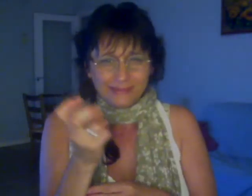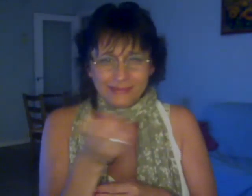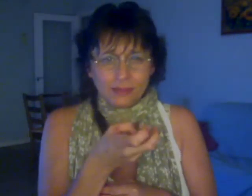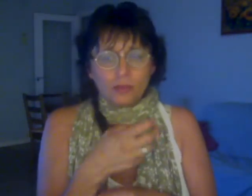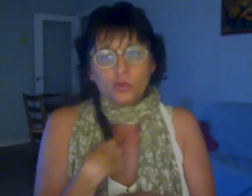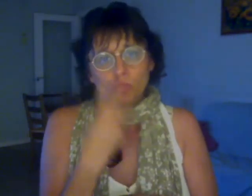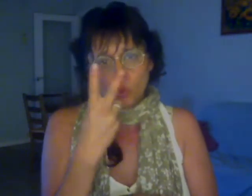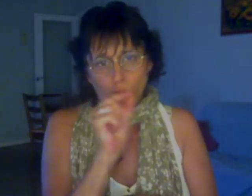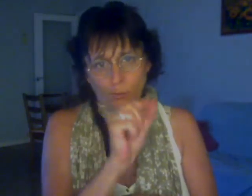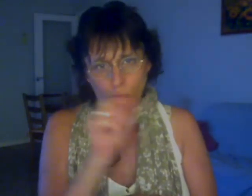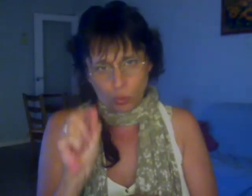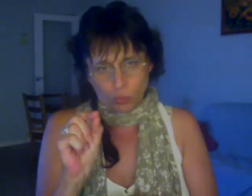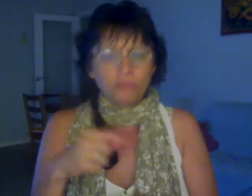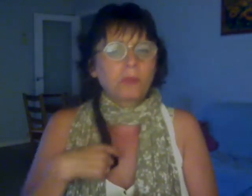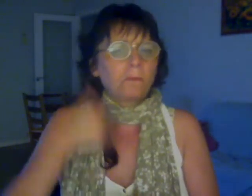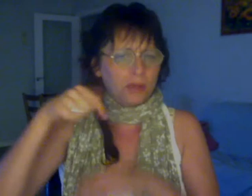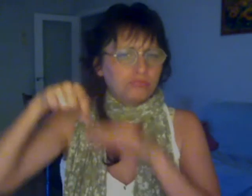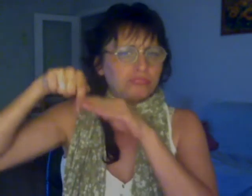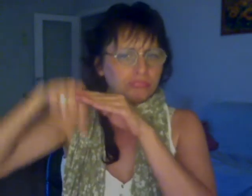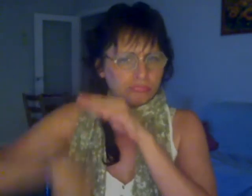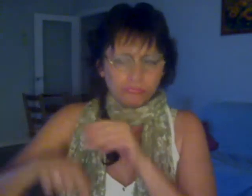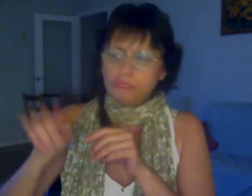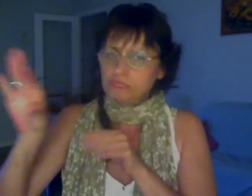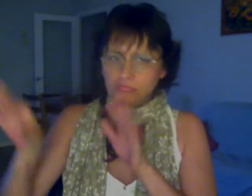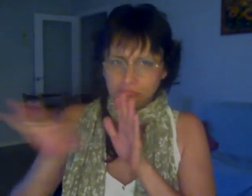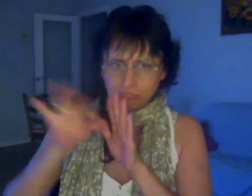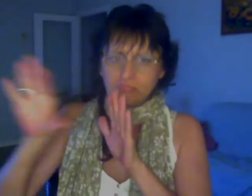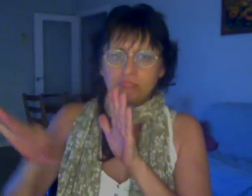Cuarta bola Número 49